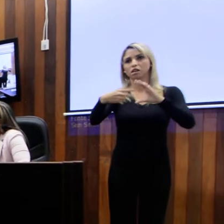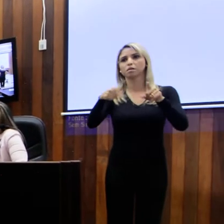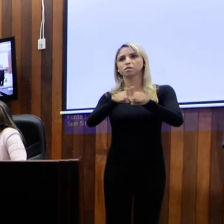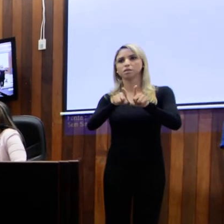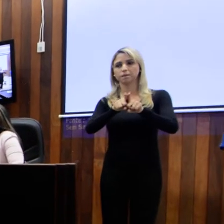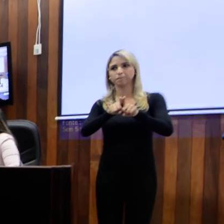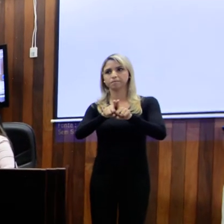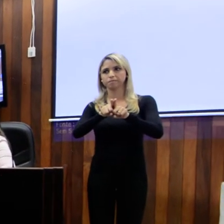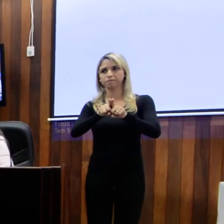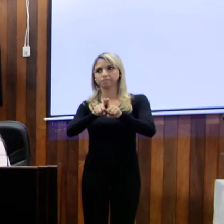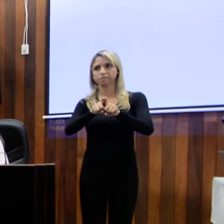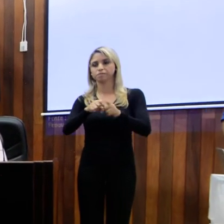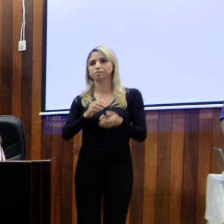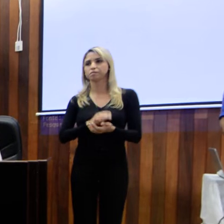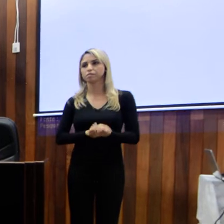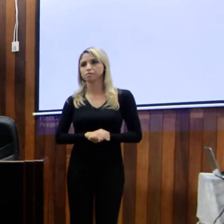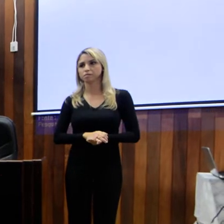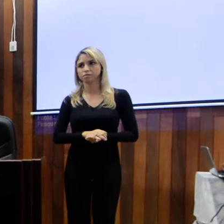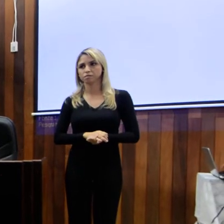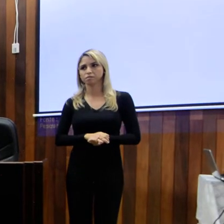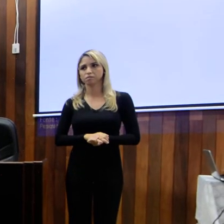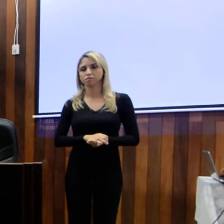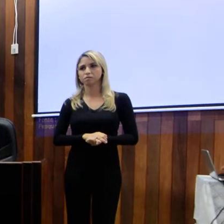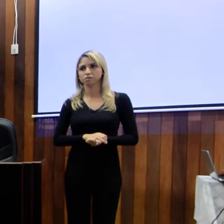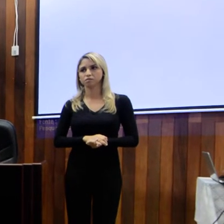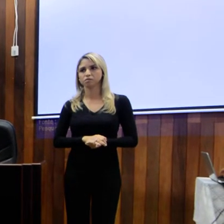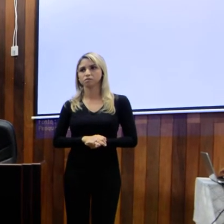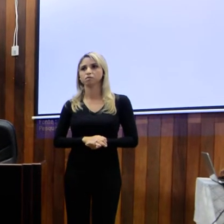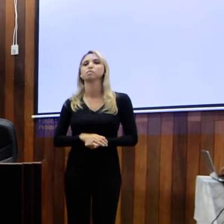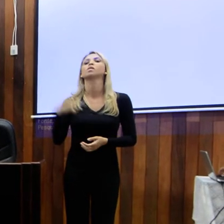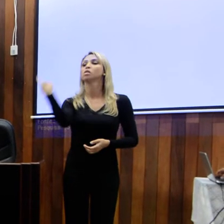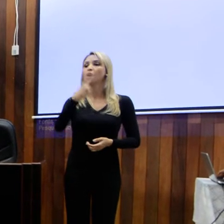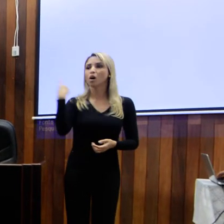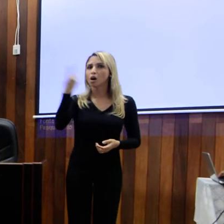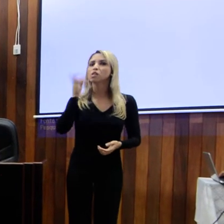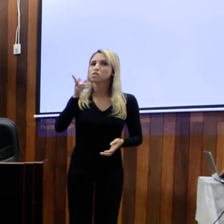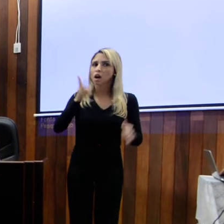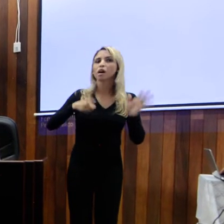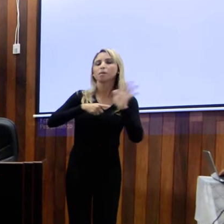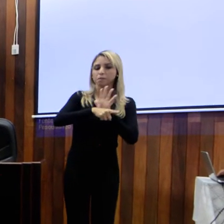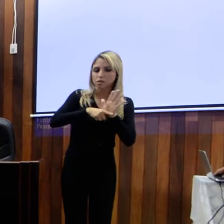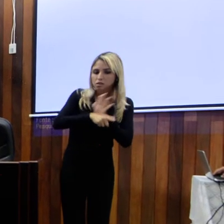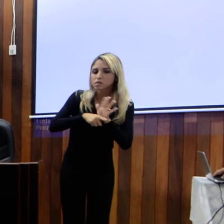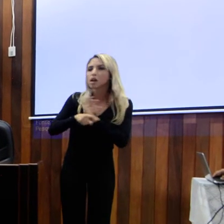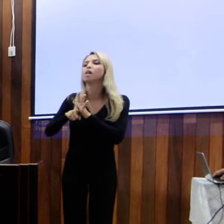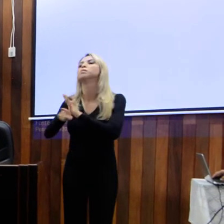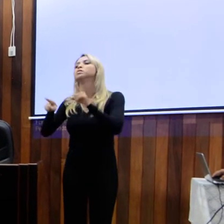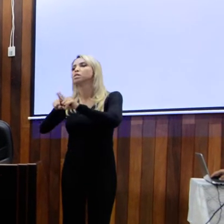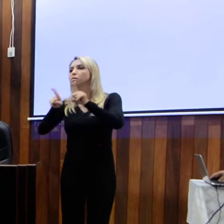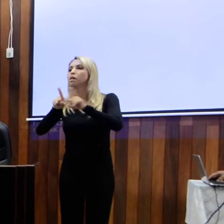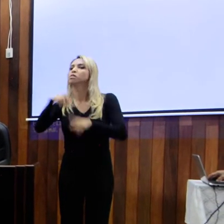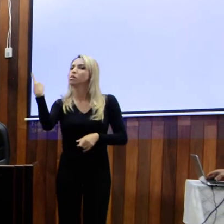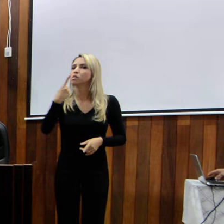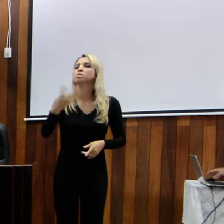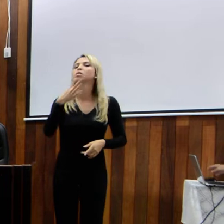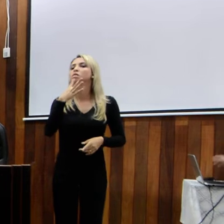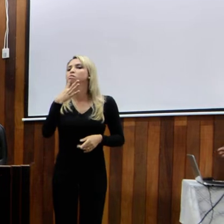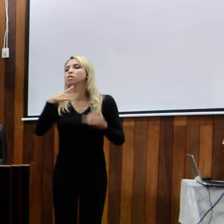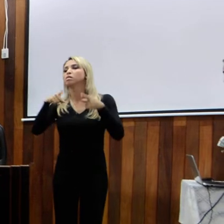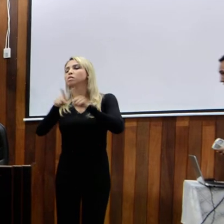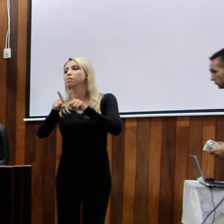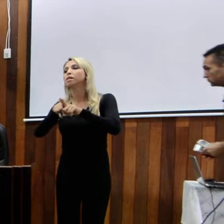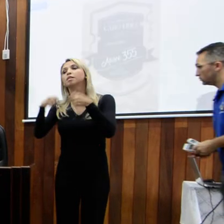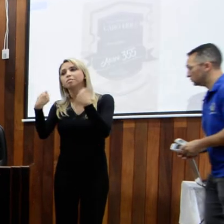Fiz aqui um apanhado, a nossa equipe toda da Câmara Municipal de Cabo Filipe, todos os funcionários puderam fazer um pouco,